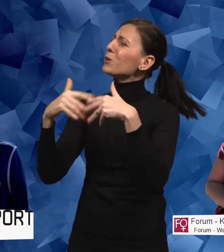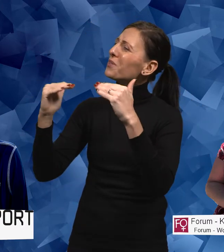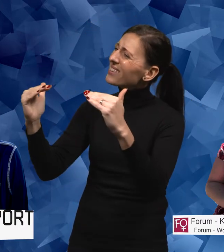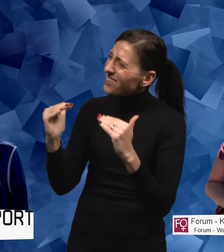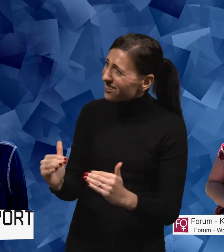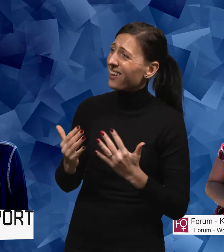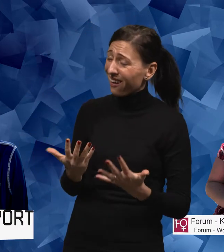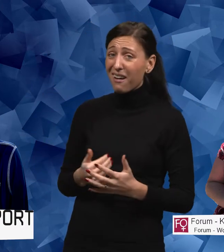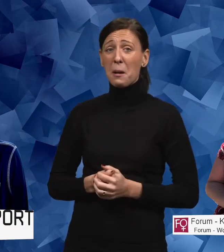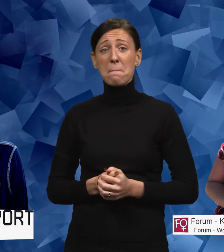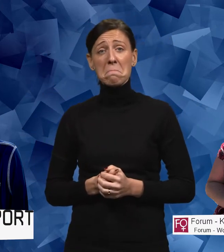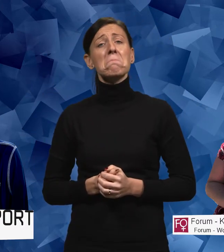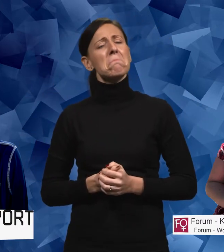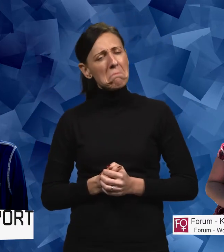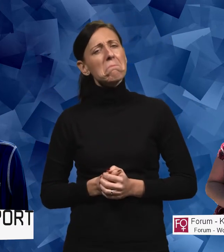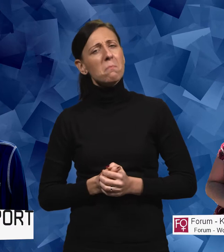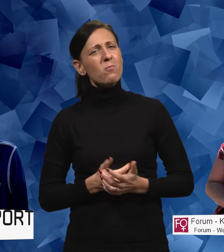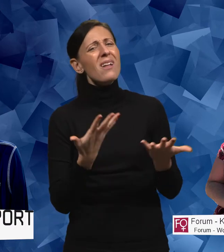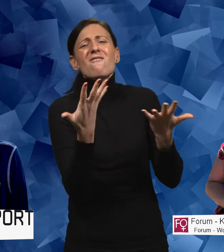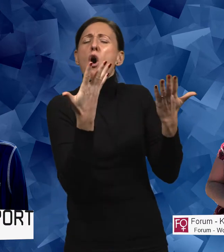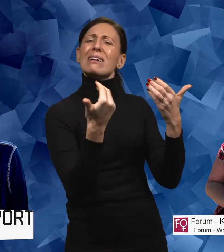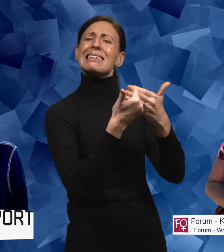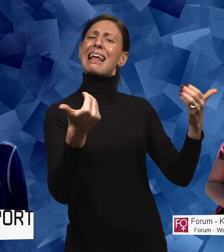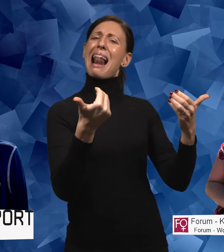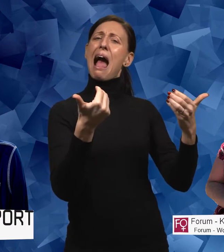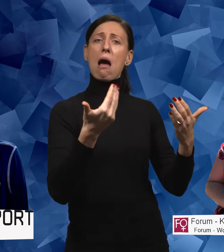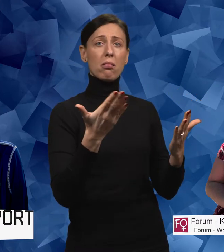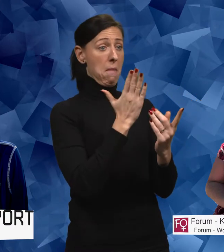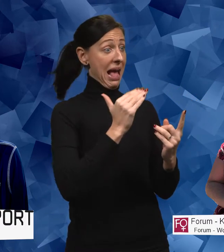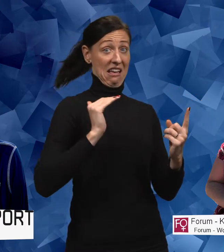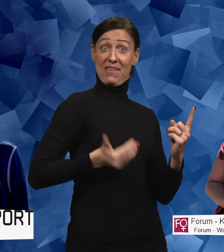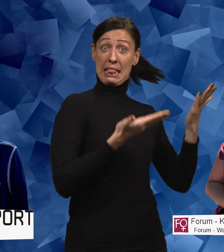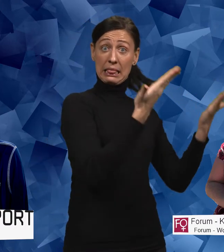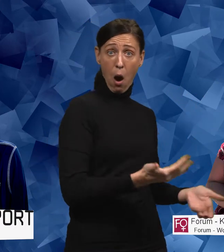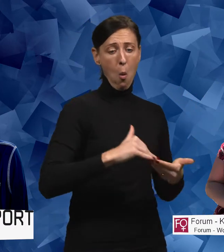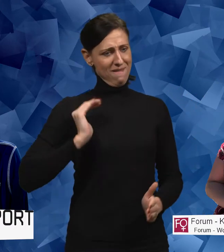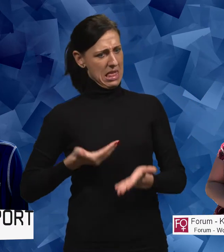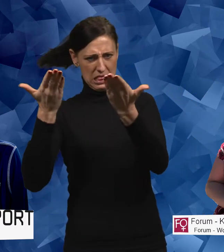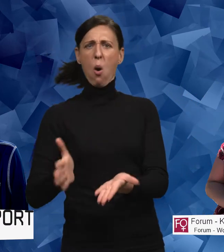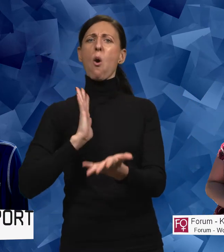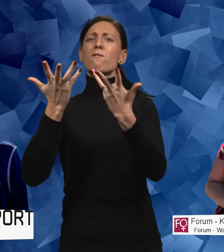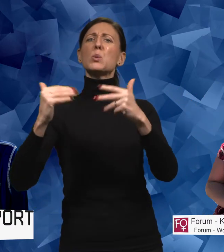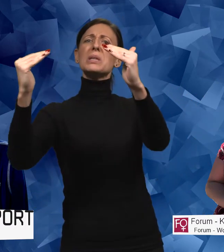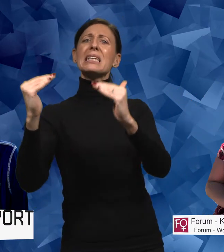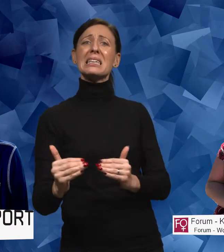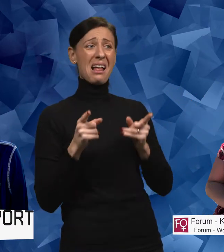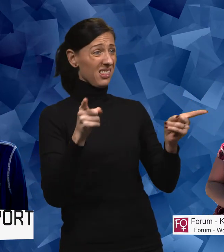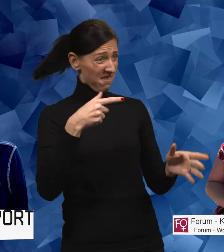funktionsnedsättning. Vad är det för skillnad då mellan att vara kvinna och vara kvinna med funktionsnedsättning? Vi är allihopa tjejer eller?